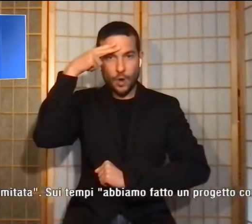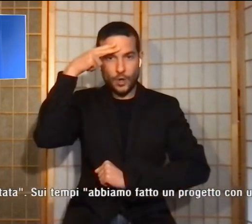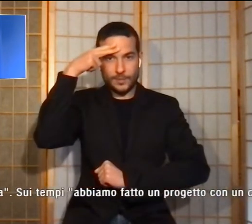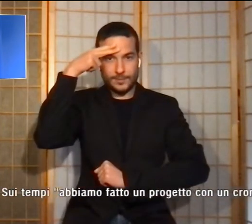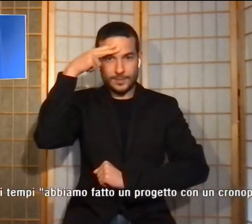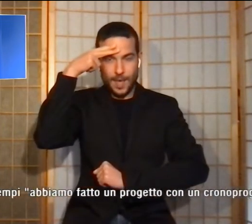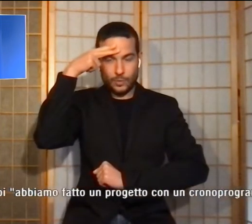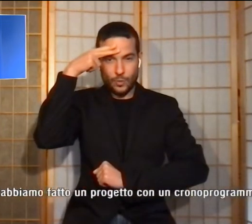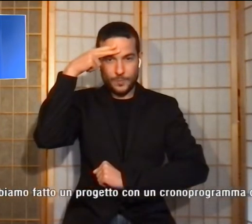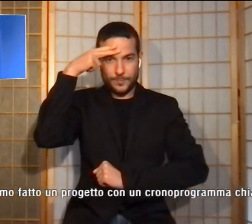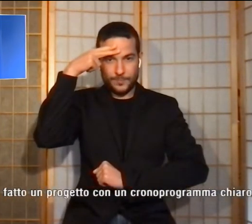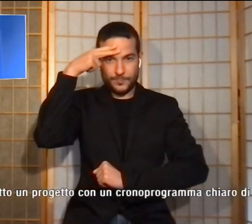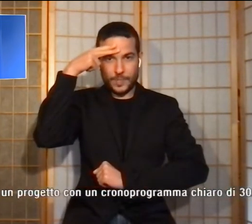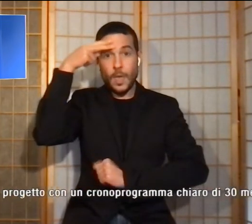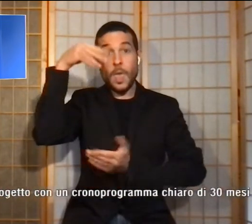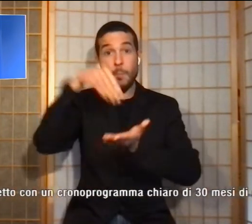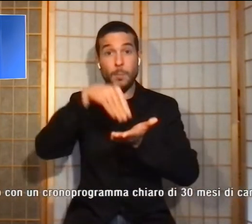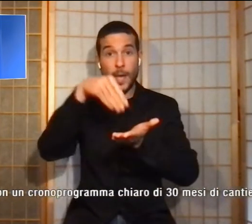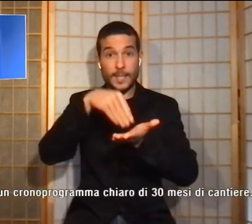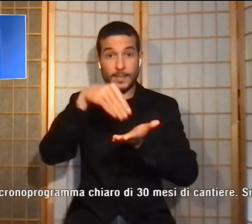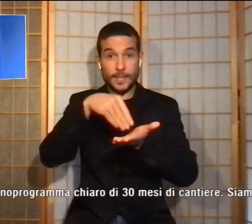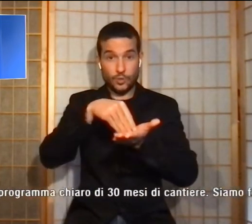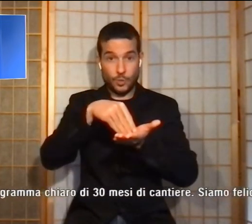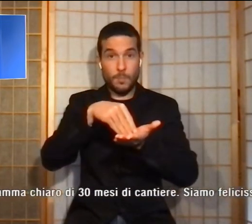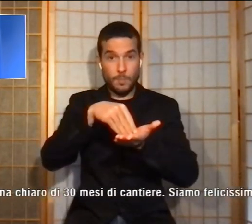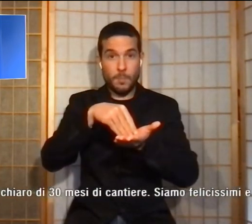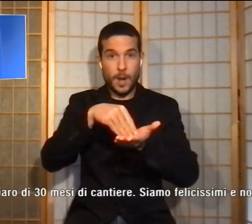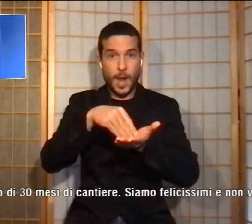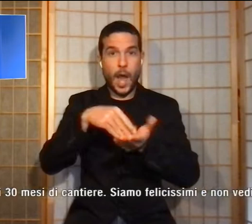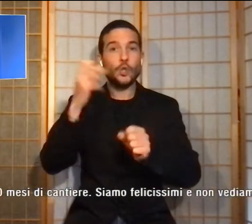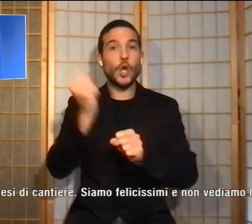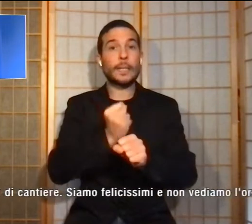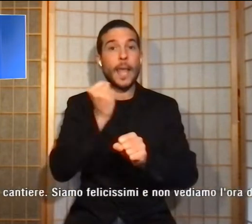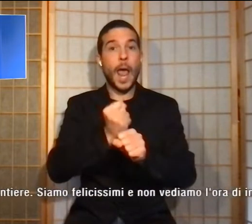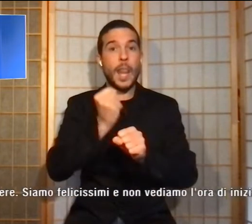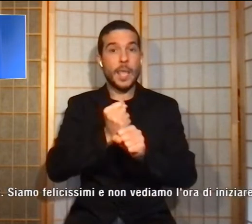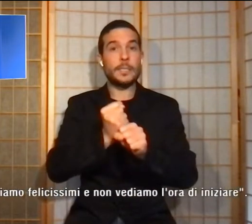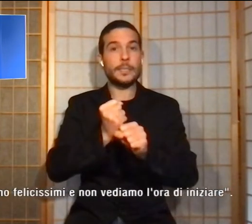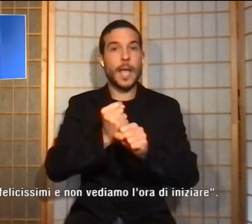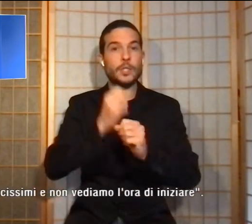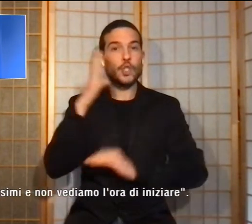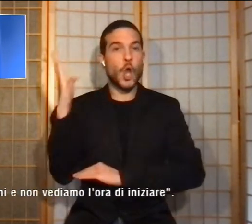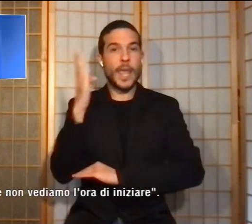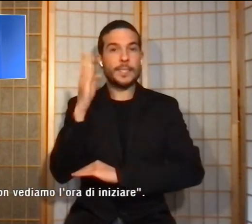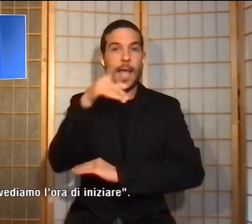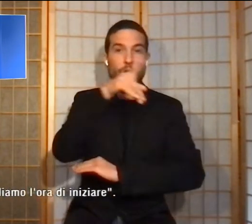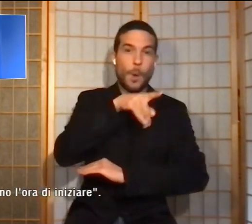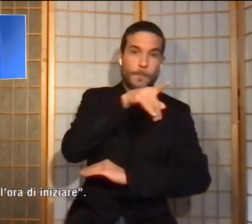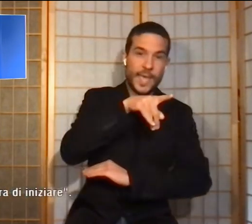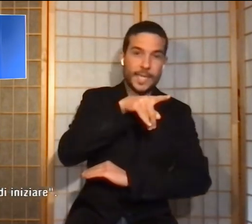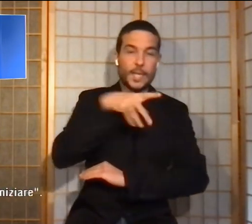partecipato alla realizzazione dello stadio di Pechino e di quello di Monaco.